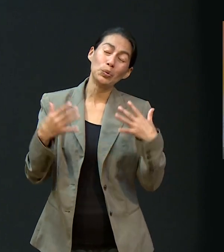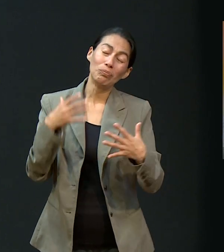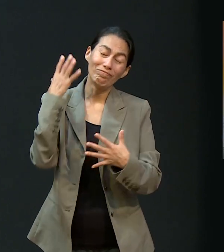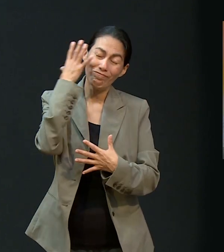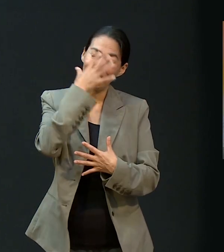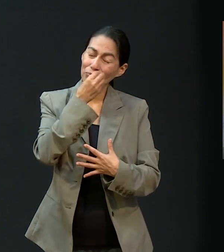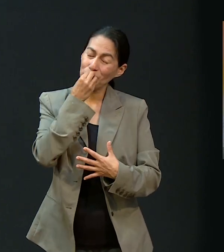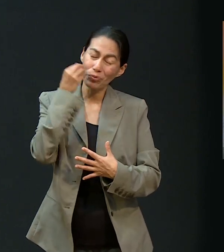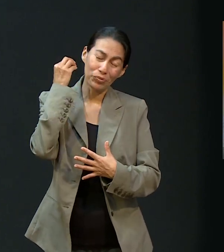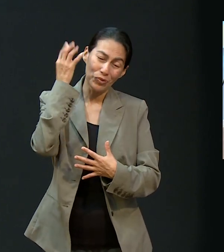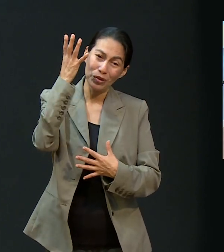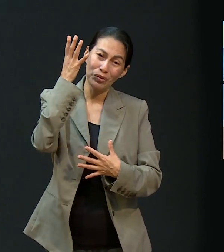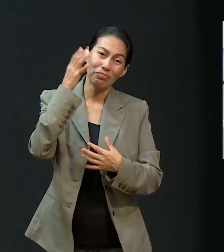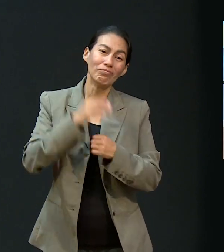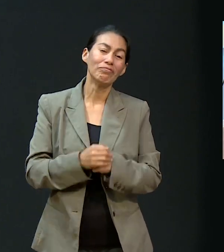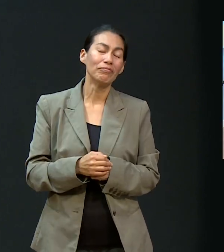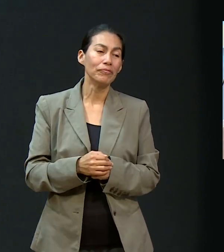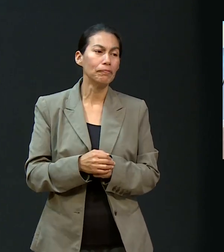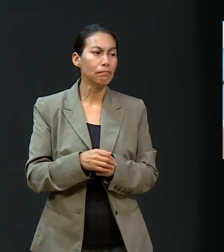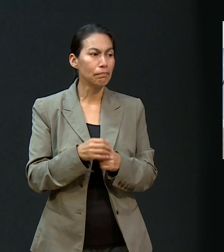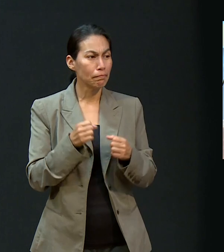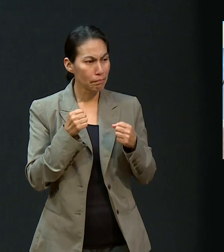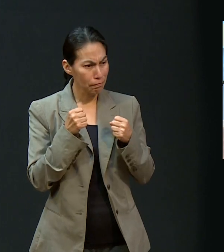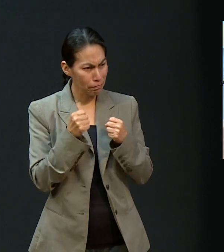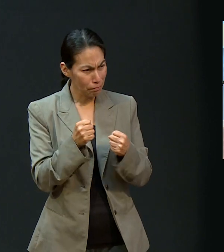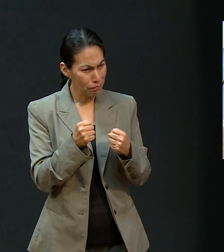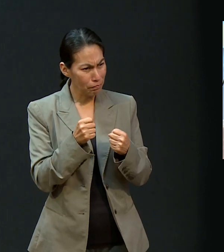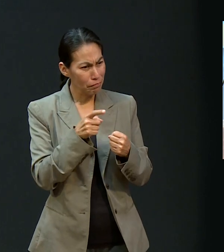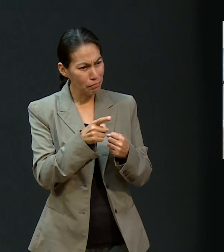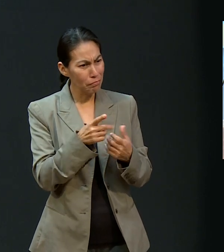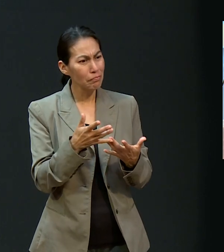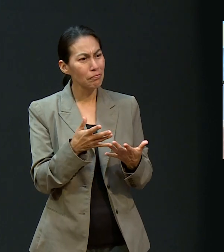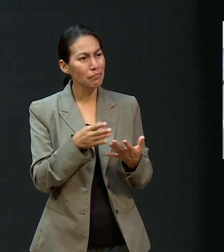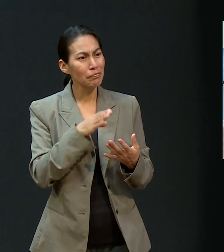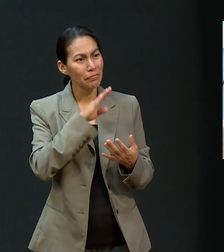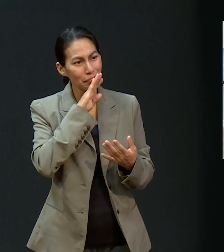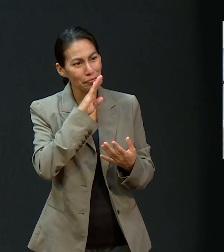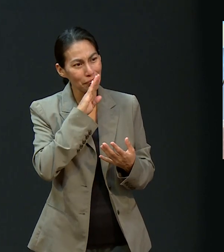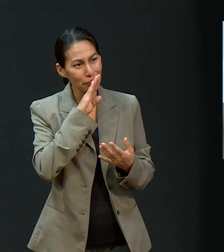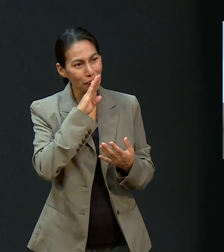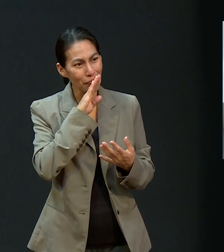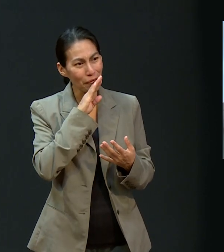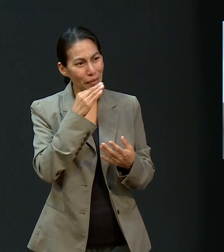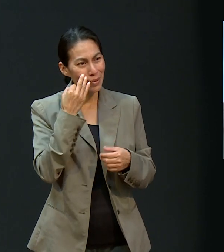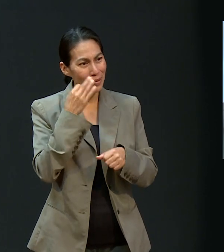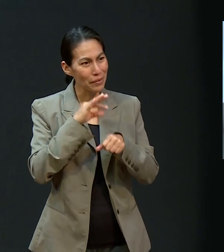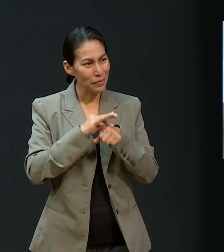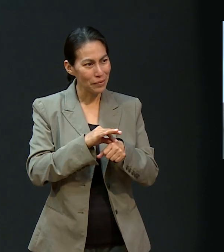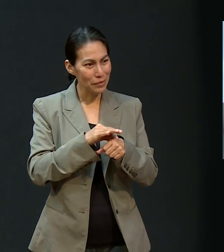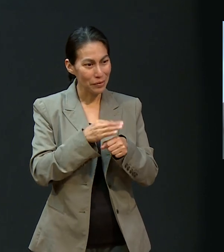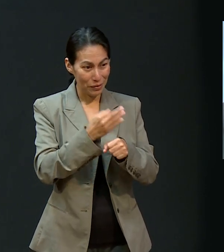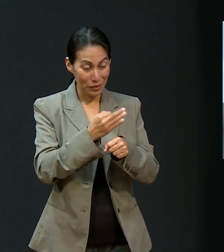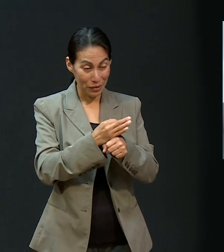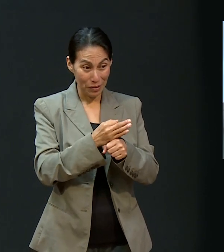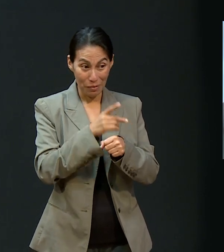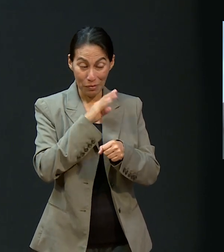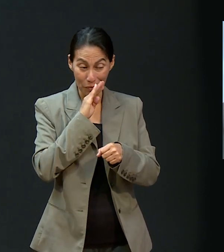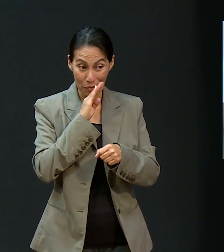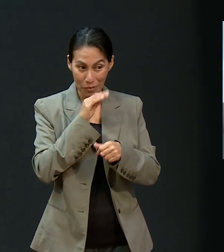magnitud. Que trascienden la normalidad, ¿verdad? Sí, sí, pastor, sin duda alguna. Amén. Yo estoy seguro de que tu mami, al estar escuchando este